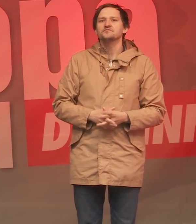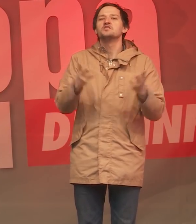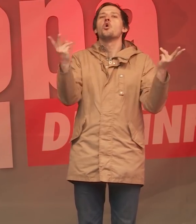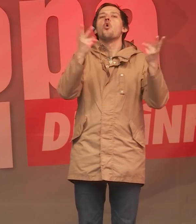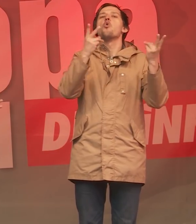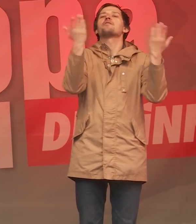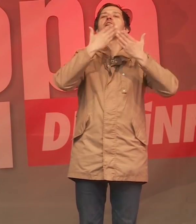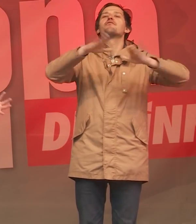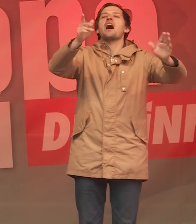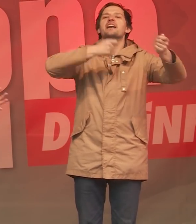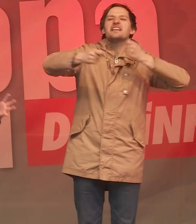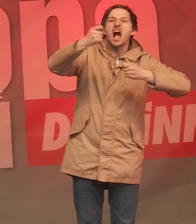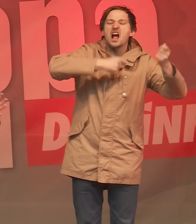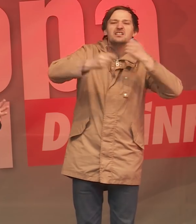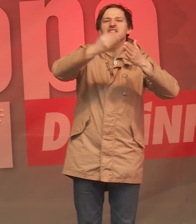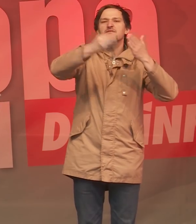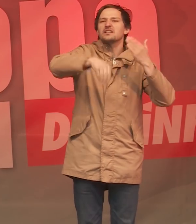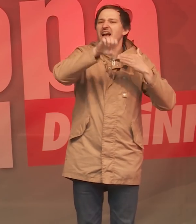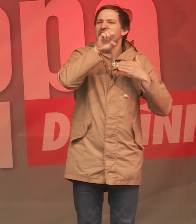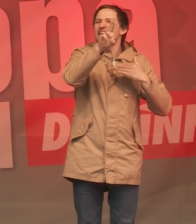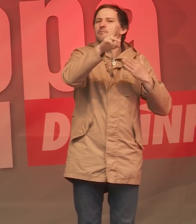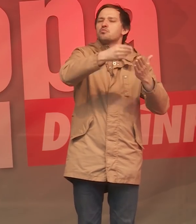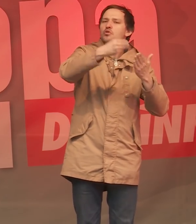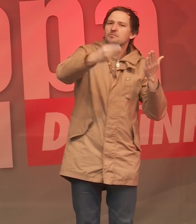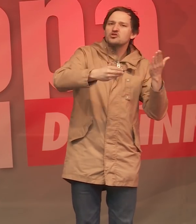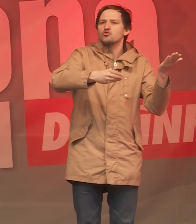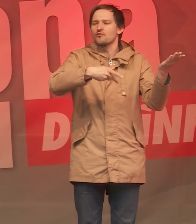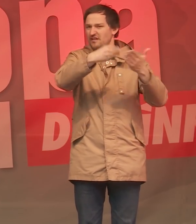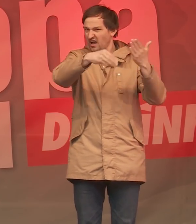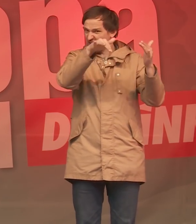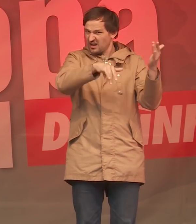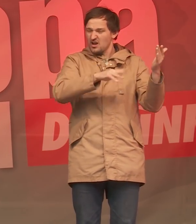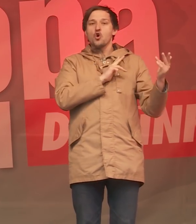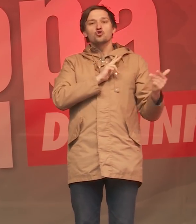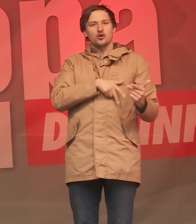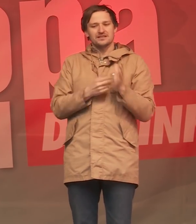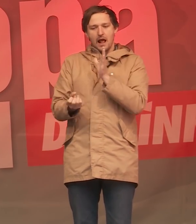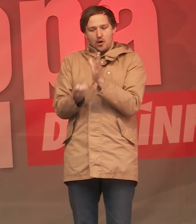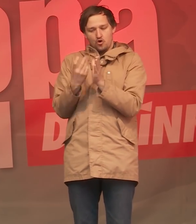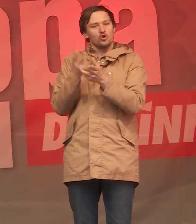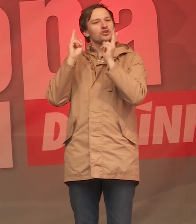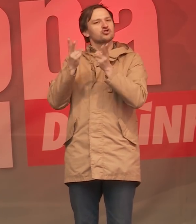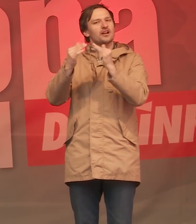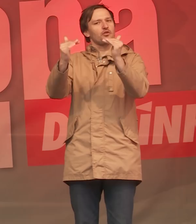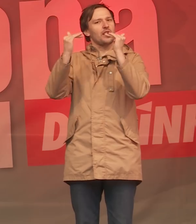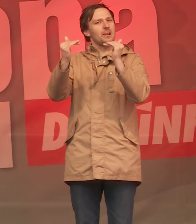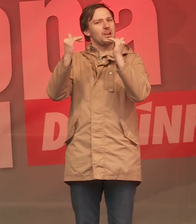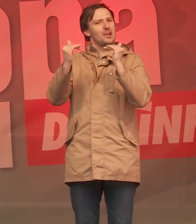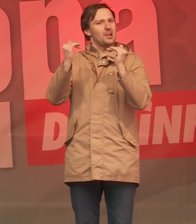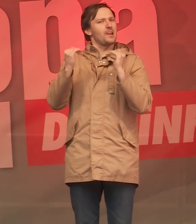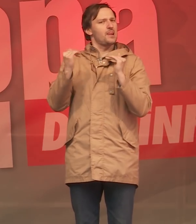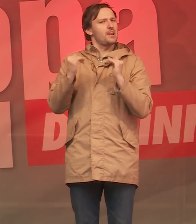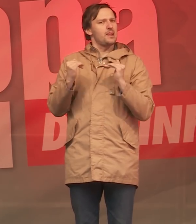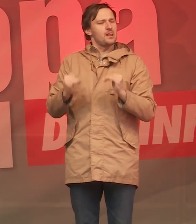Oder Freihandelsverträge der Europäischen Union, die unsere sozialen und ökologischen Standards immer weiter nach unten